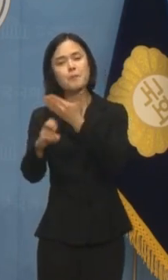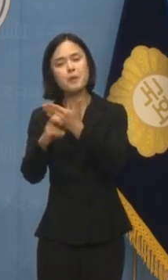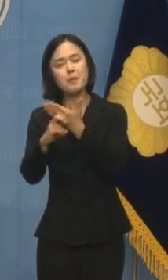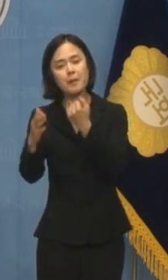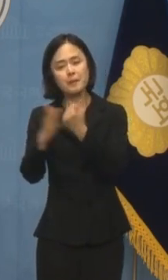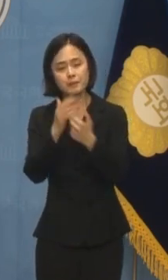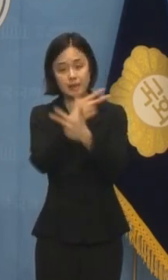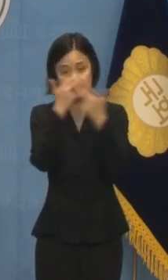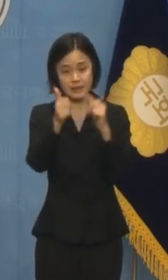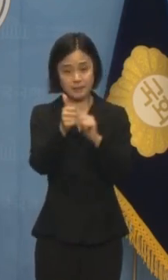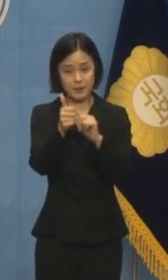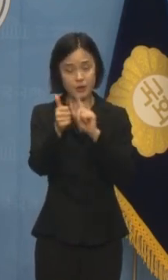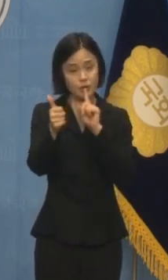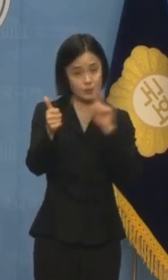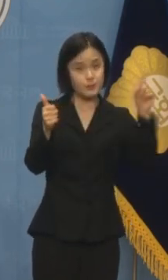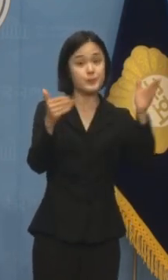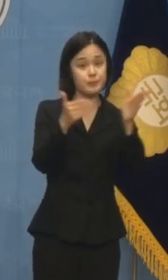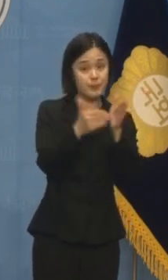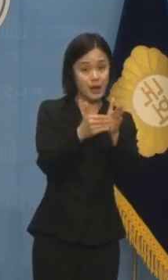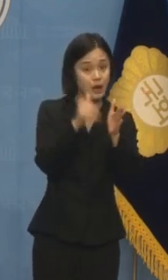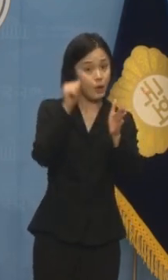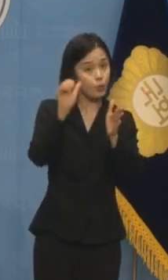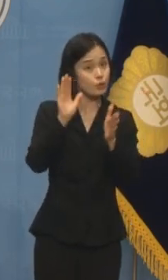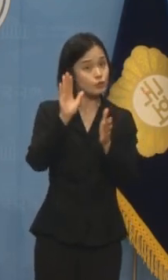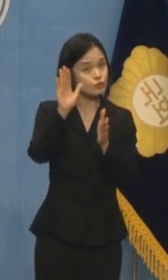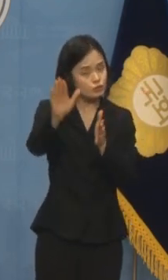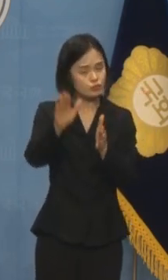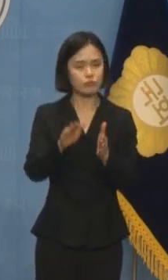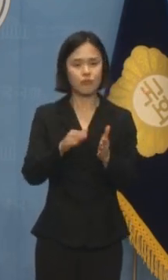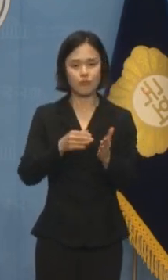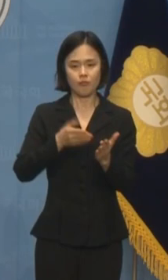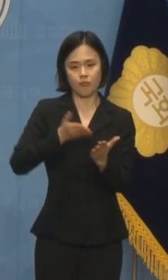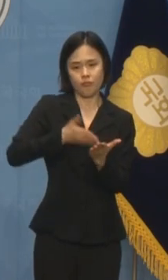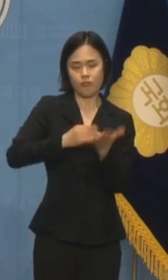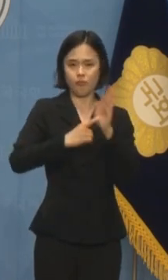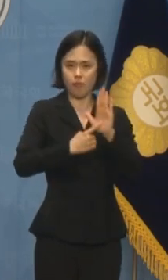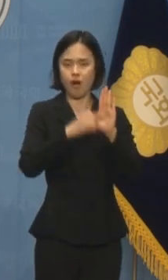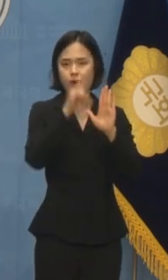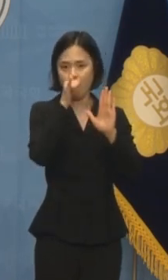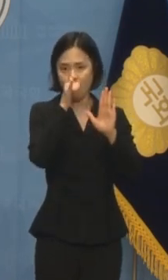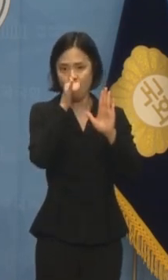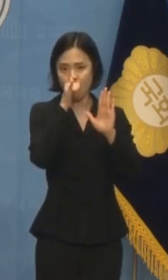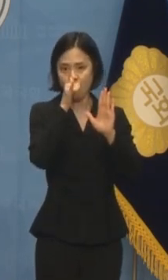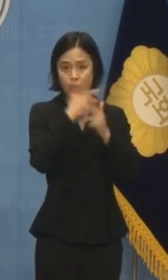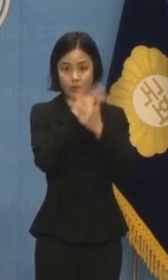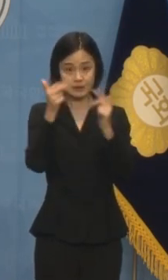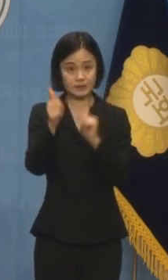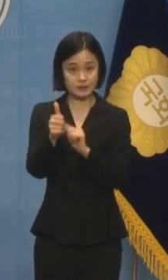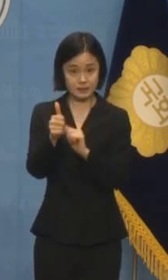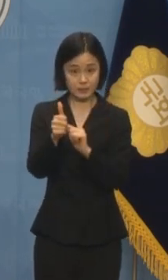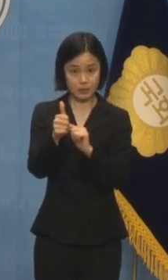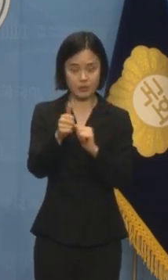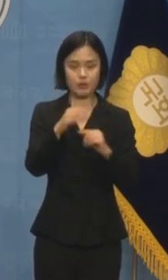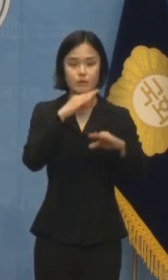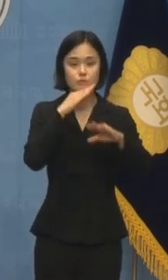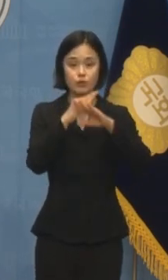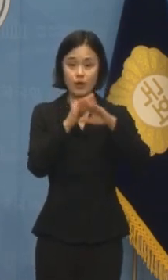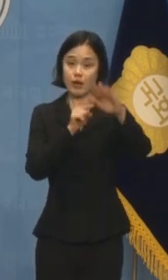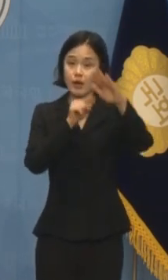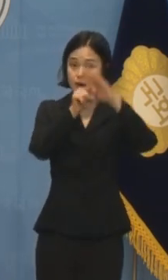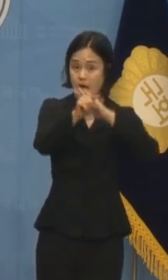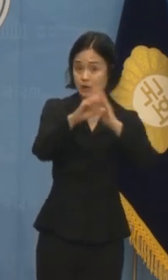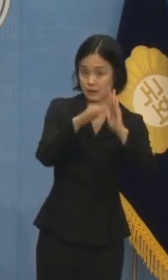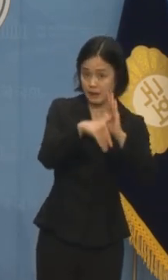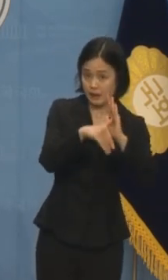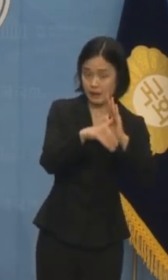5일 만에 단독 기사가 쏟아지고 있습니다. 이재명 대표가 방북 추진 과정에서 송금에